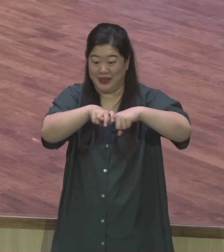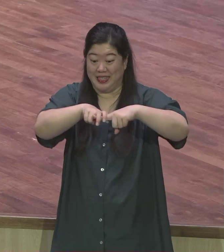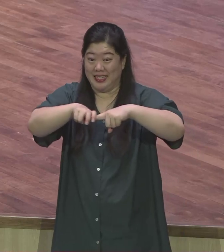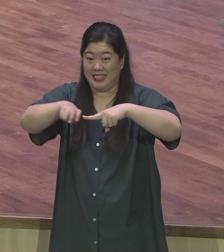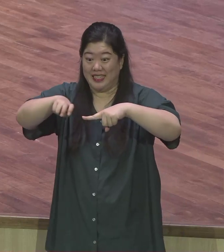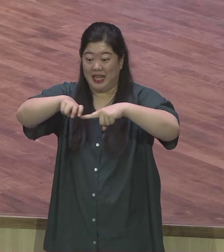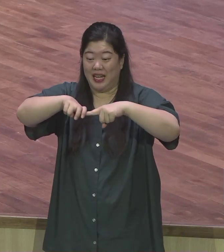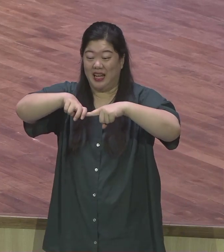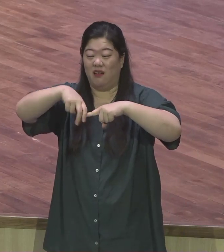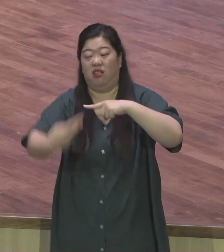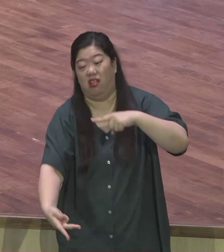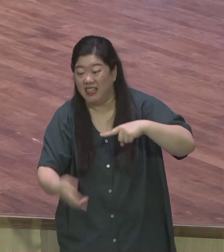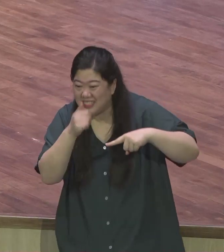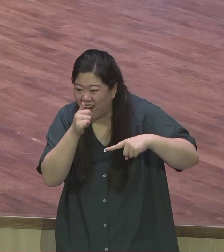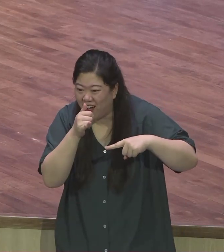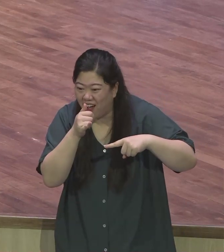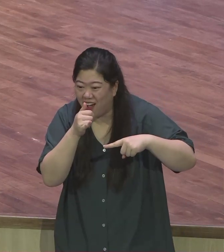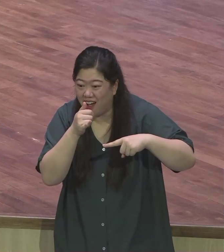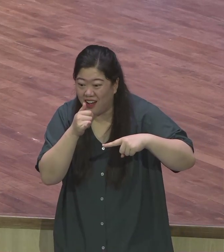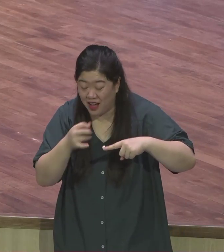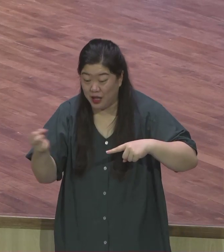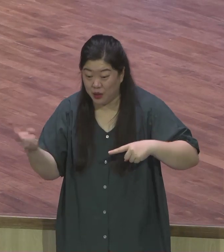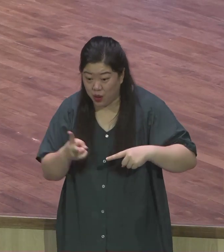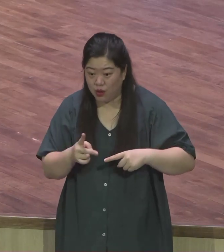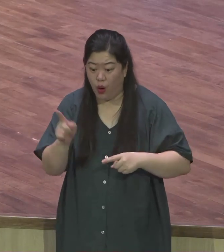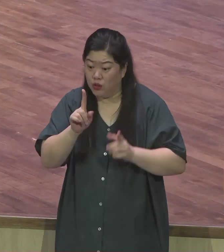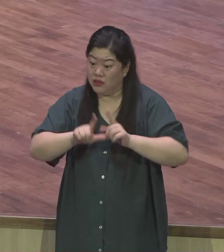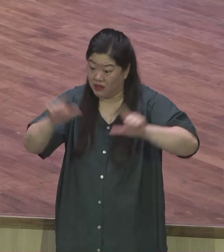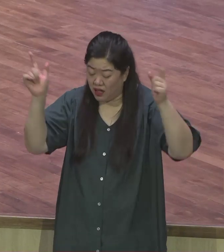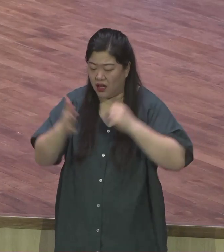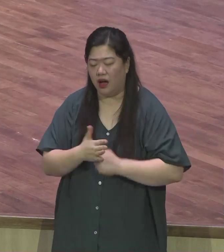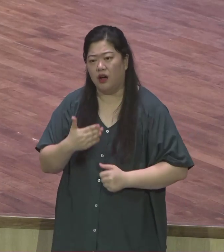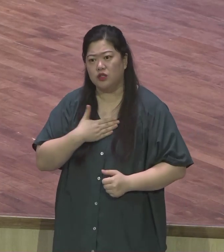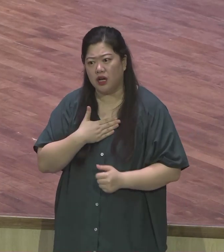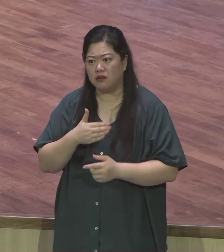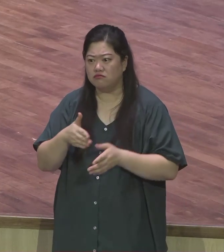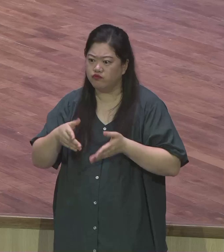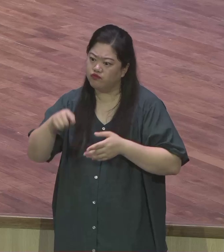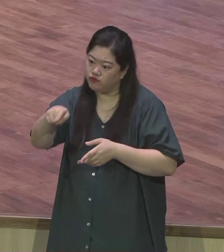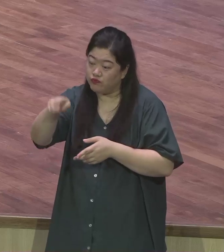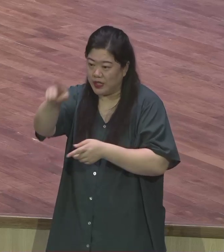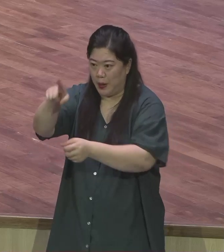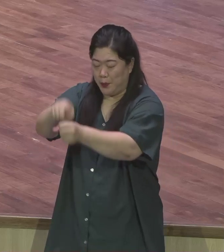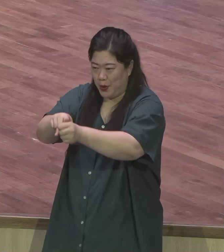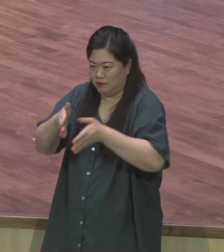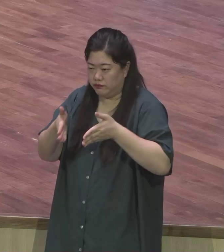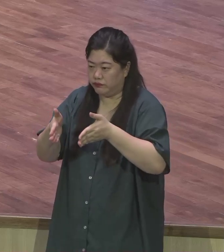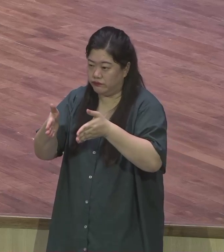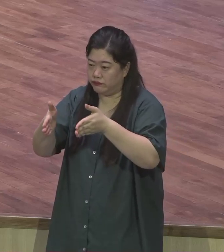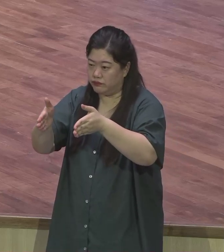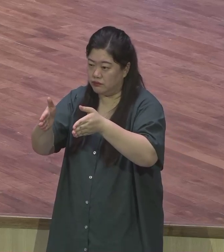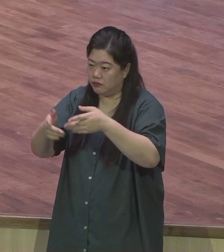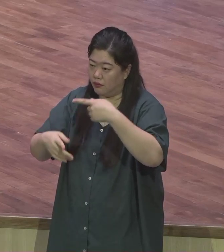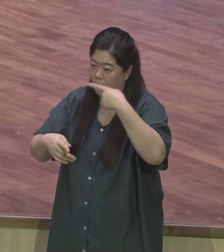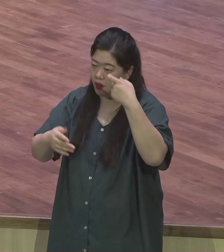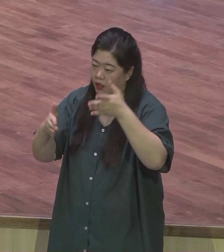때로는 우리가 원치 않는 길로 인도받을 때가 있습니다 그런데 그것조차 무엇이다? 바로